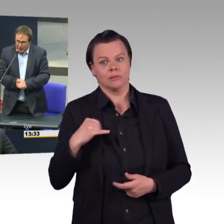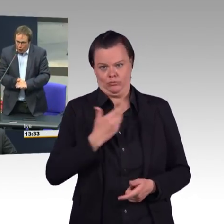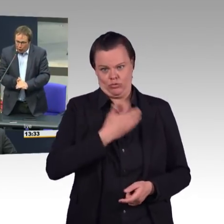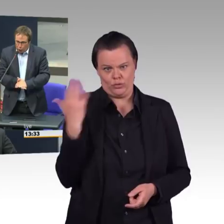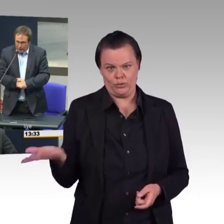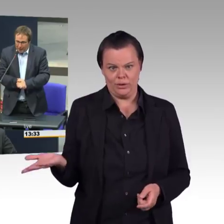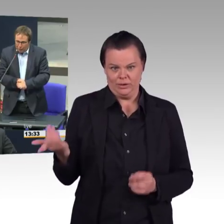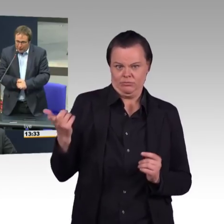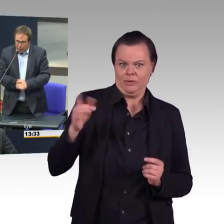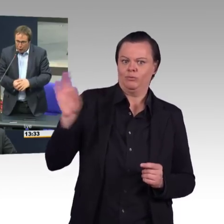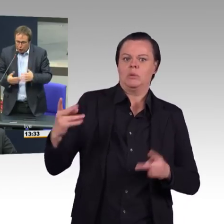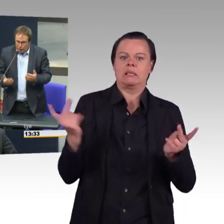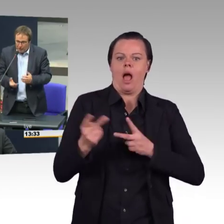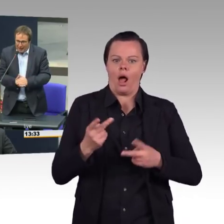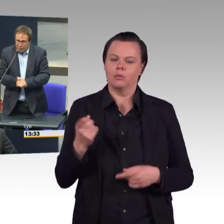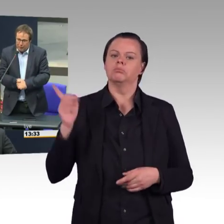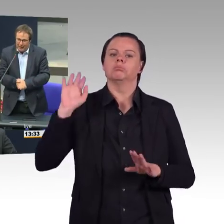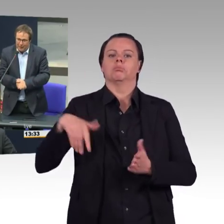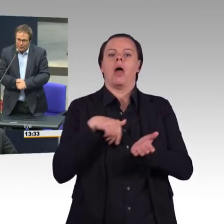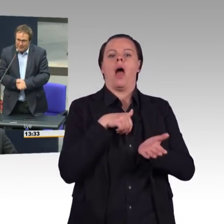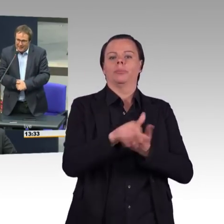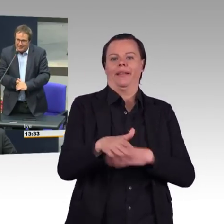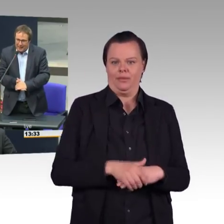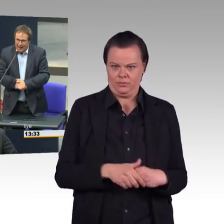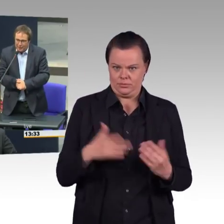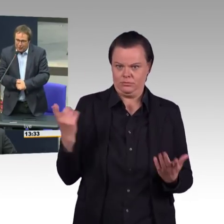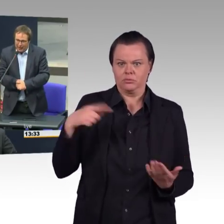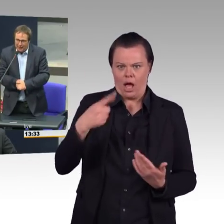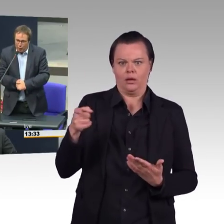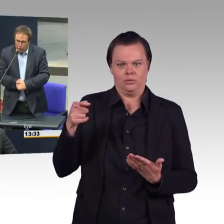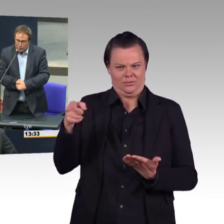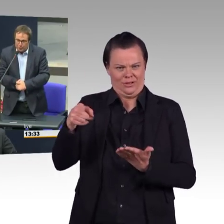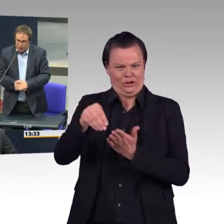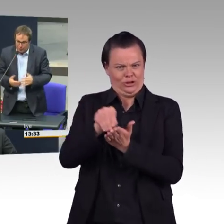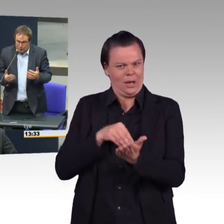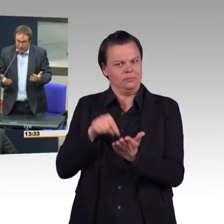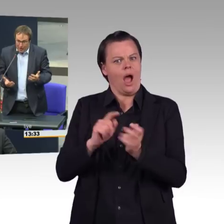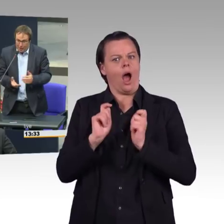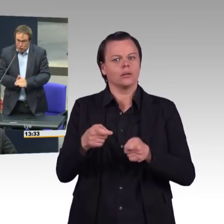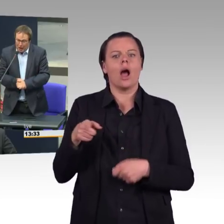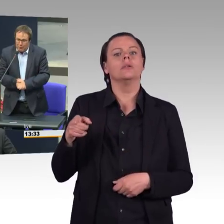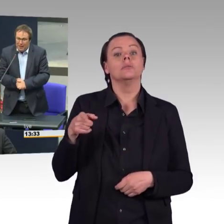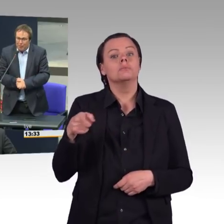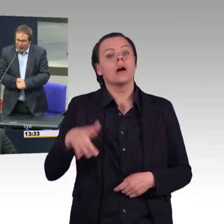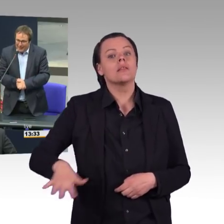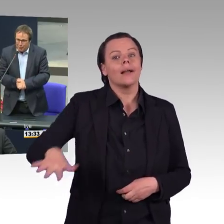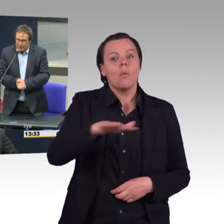keine neuen Kohlekraftwerke bauen und wollen nicht Kraftwerke, die aus den Sechzigerjahren des vergangenen Jahrhunderts stammen, weiter